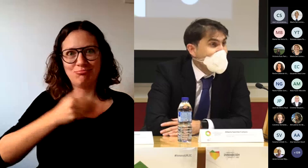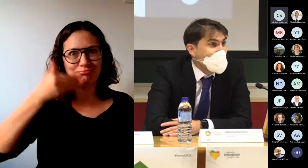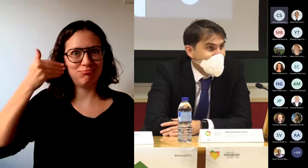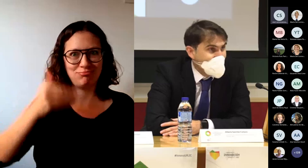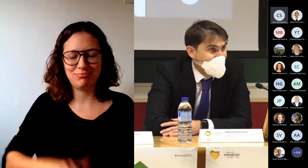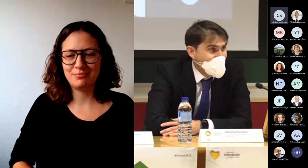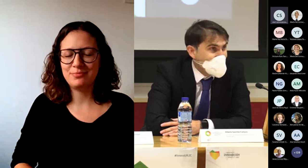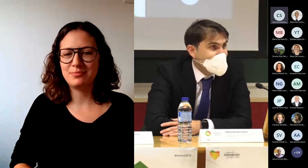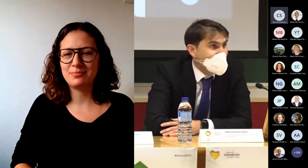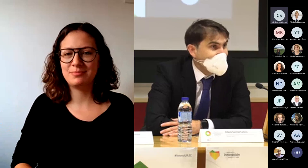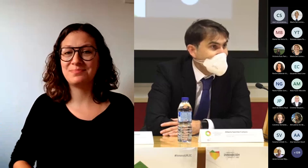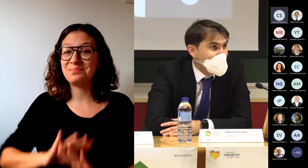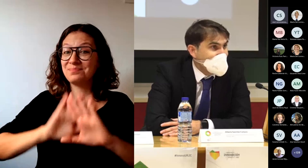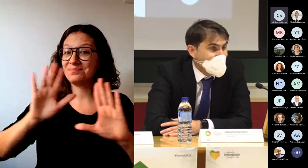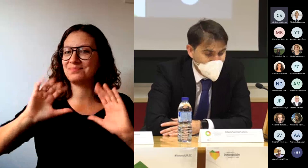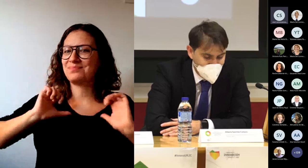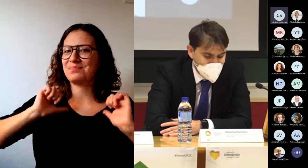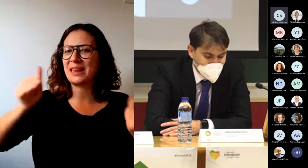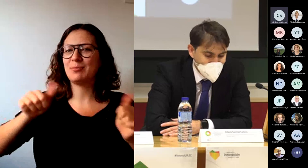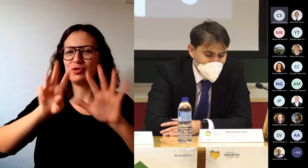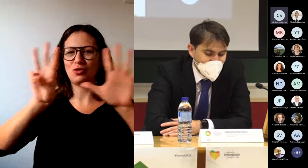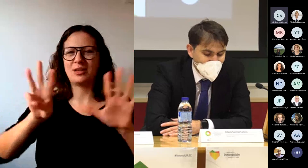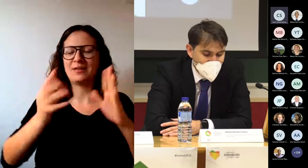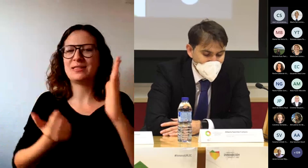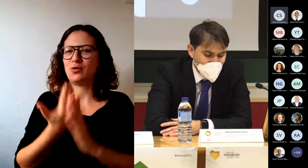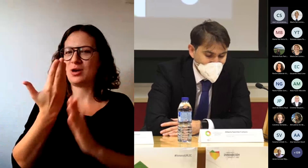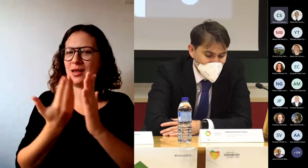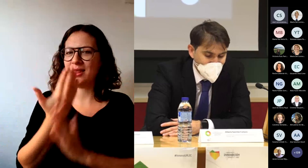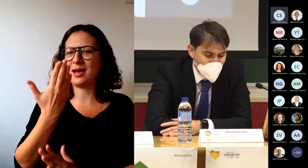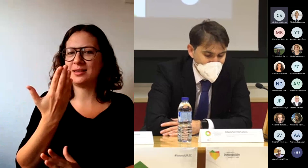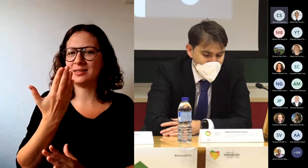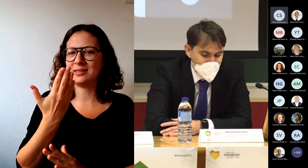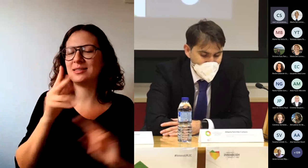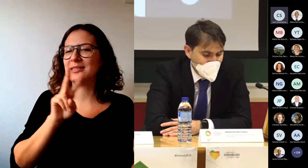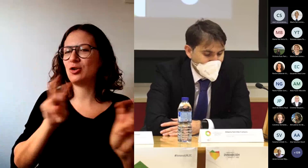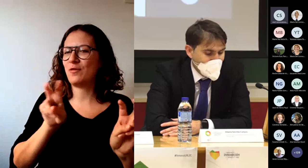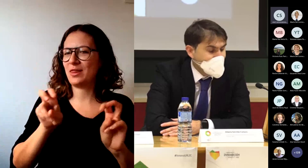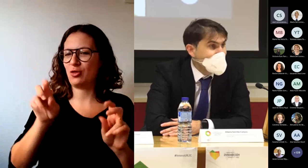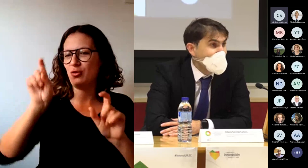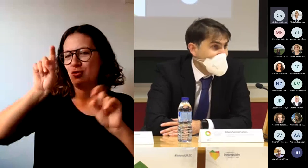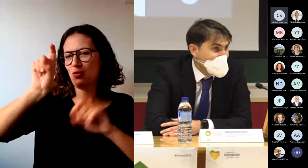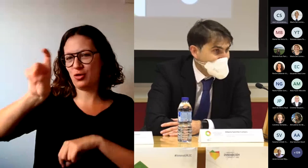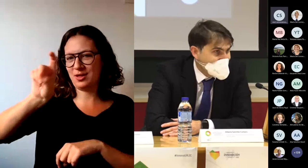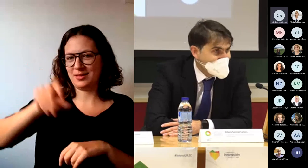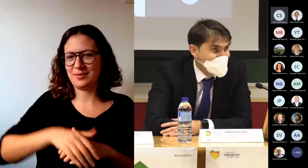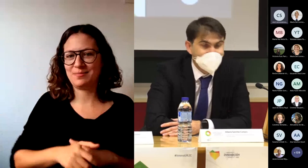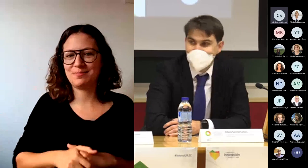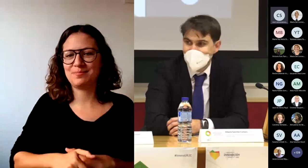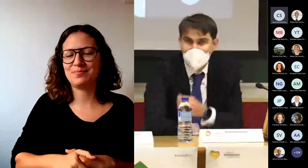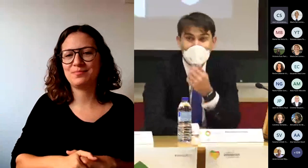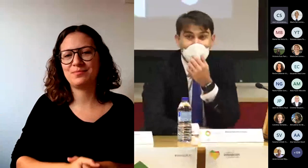forma, comenzamos las octavas jornadas de innovación docente. Le damos caminada.